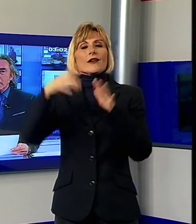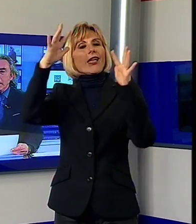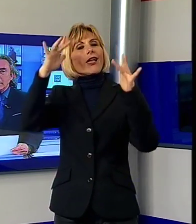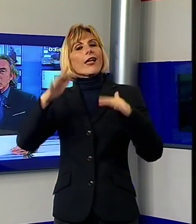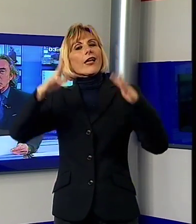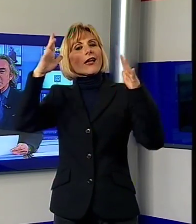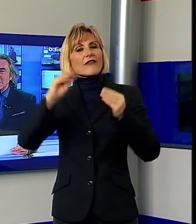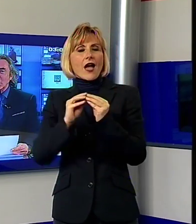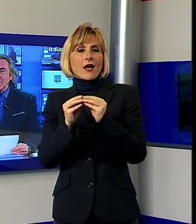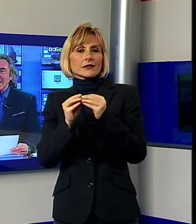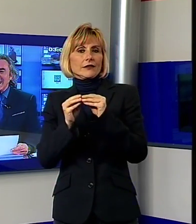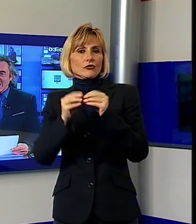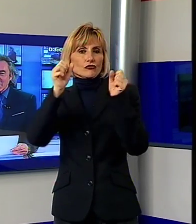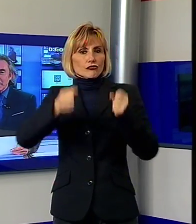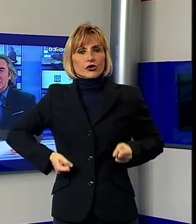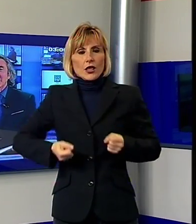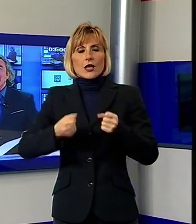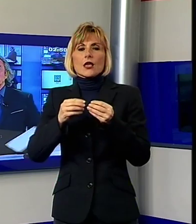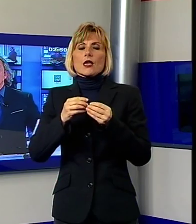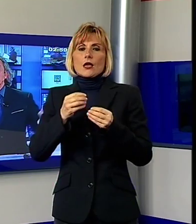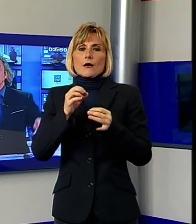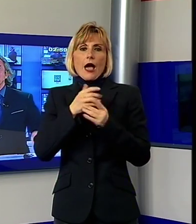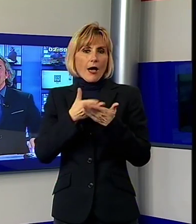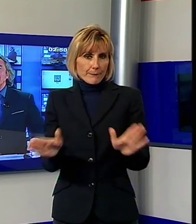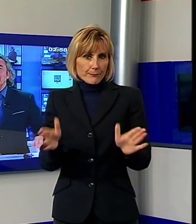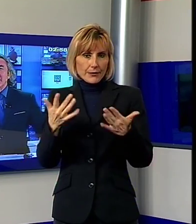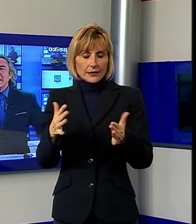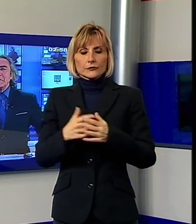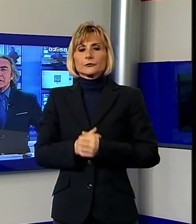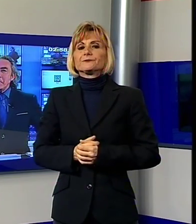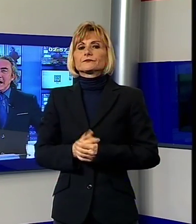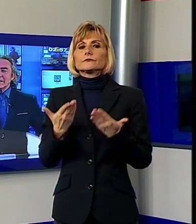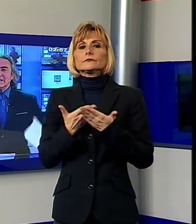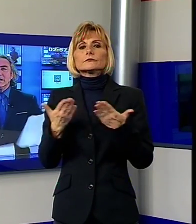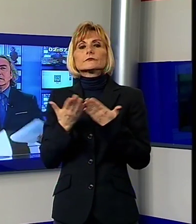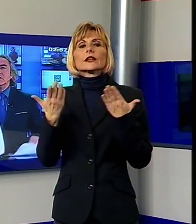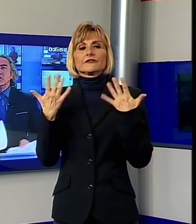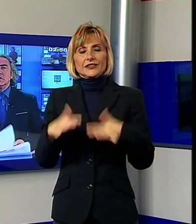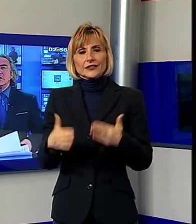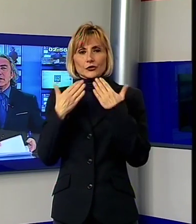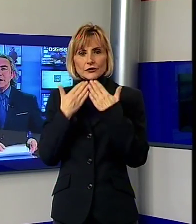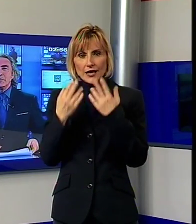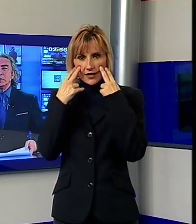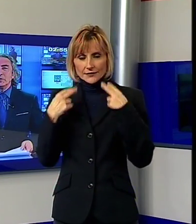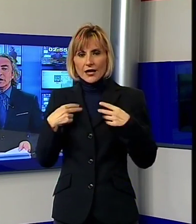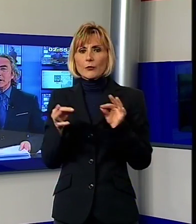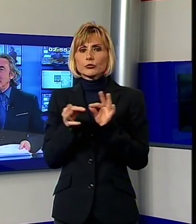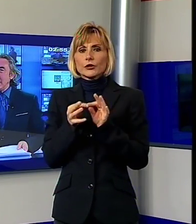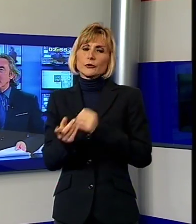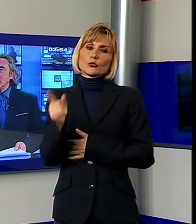'impianto scistico di Careggine. Con questa notizia si chiude anche la prima parte del TG9, ci fermiamo per una breve pausa ma